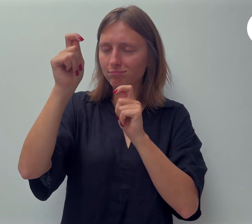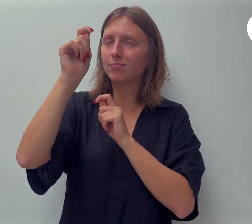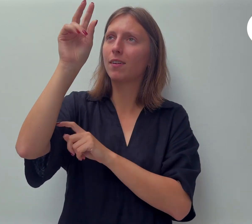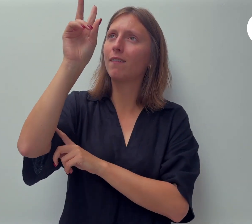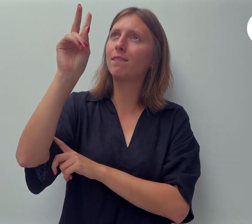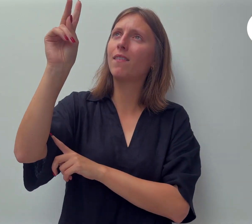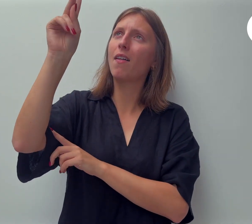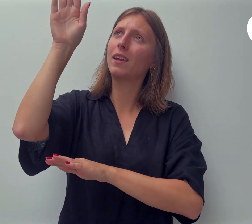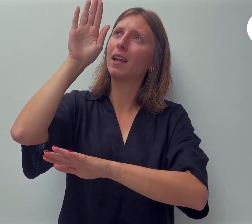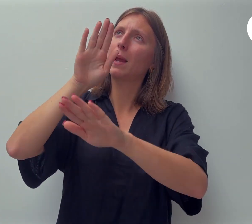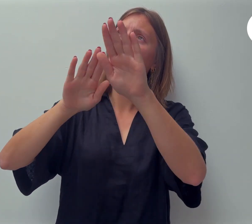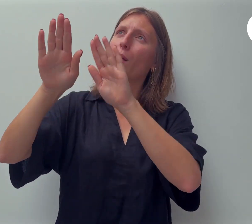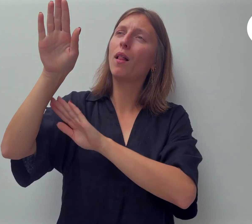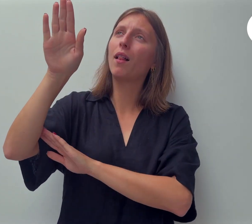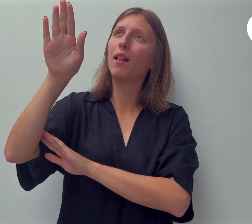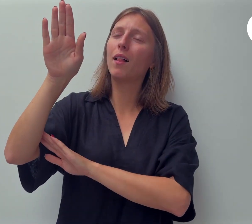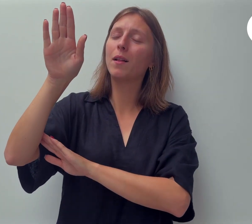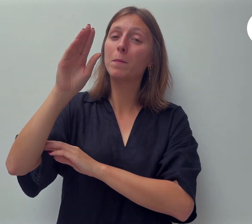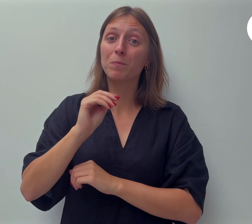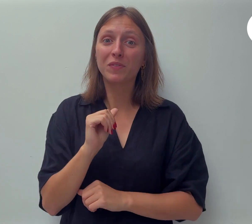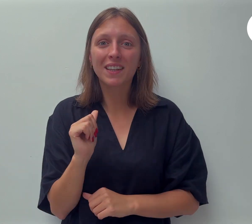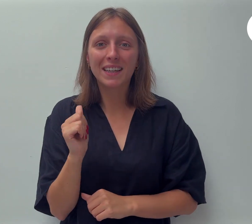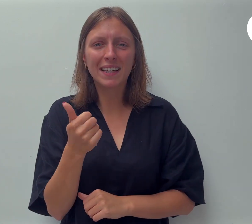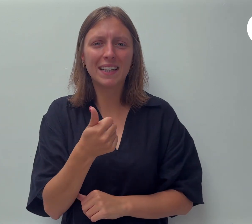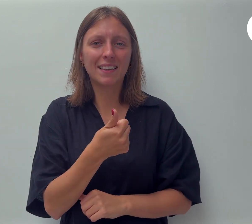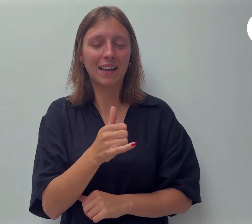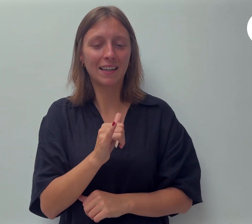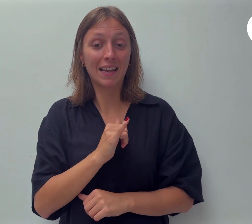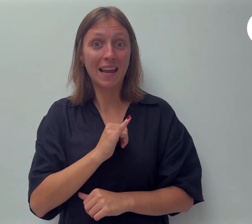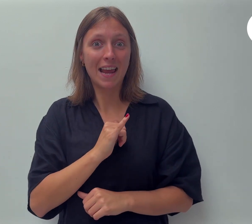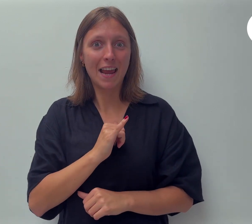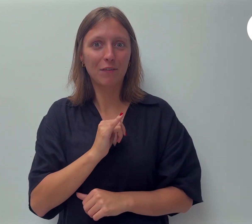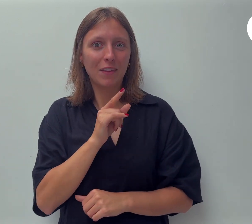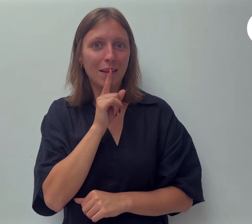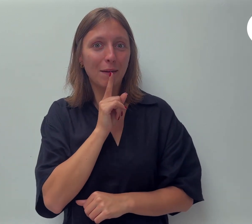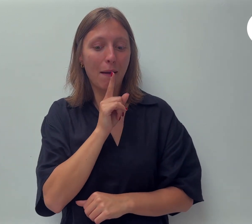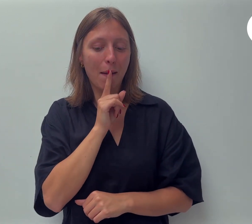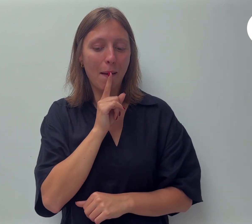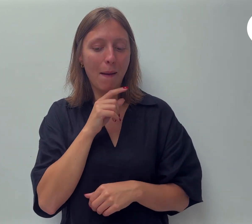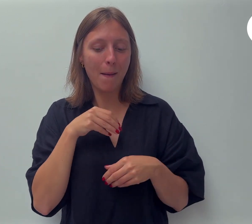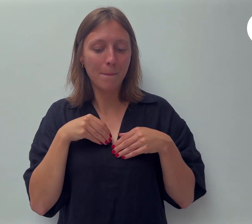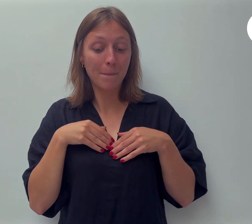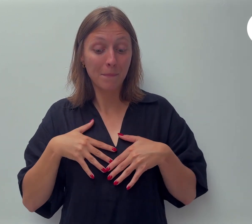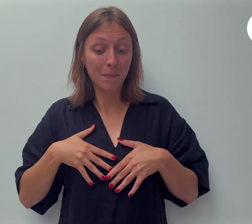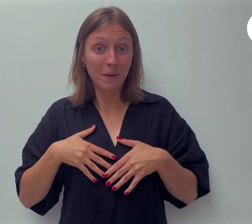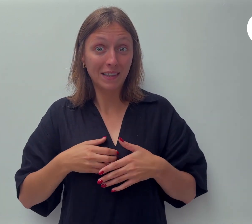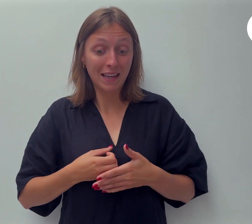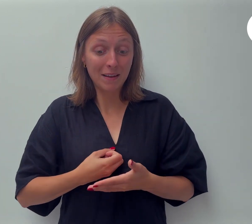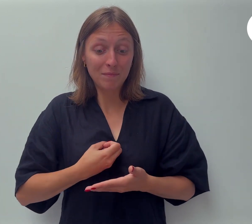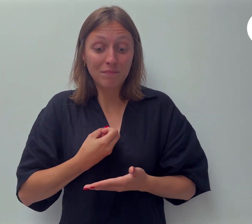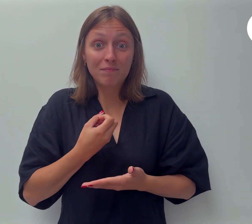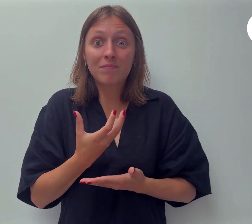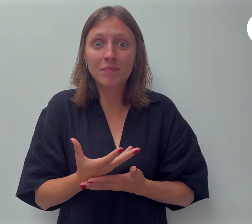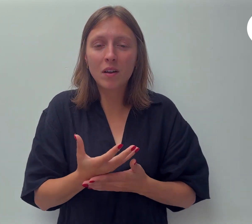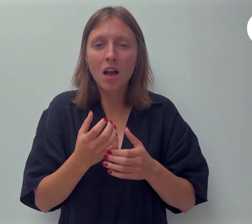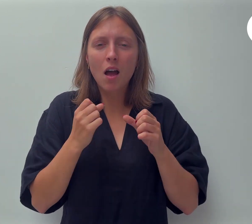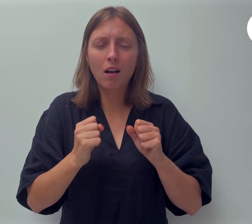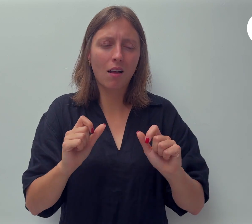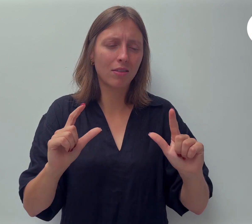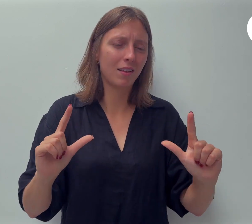Er zit in ieder van ons een geheim dat zo krachtig is dat het menslevens kan veranderen. Geloof in de kracht